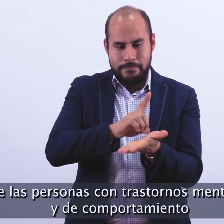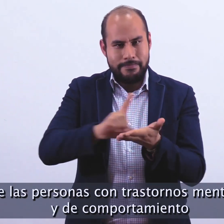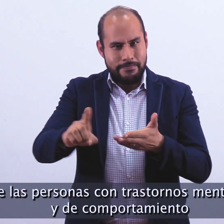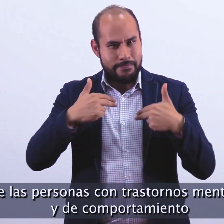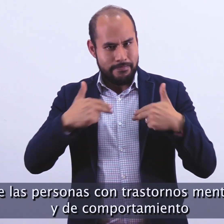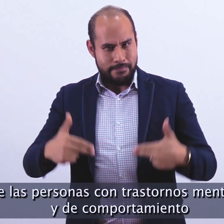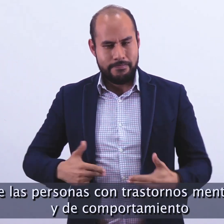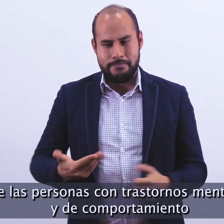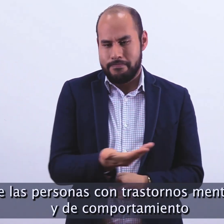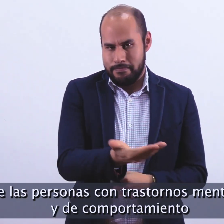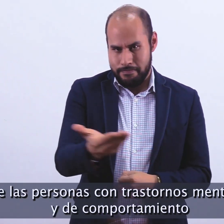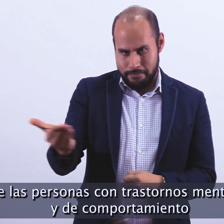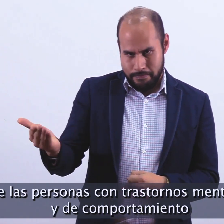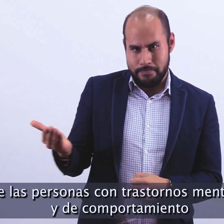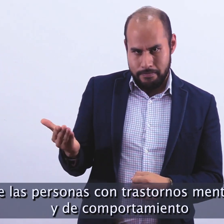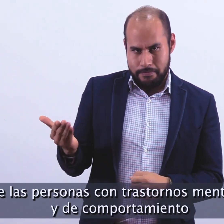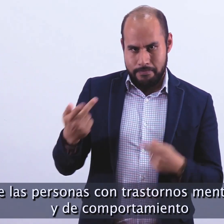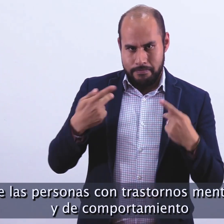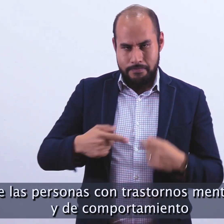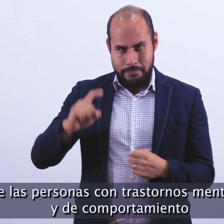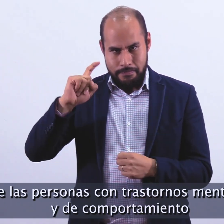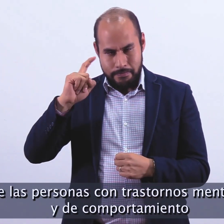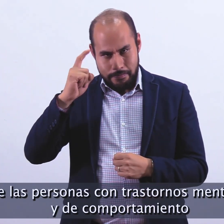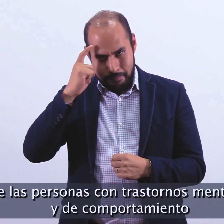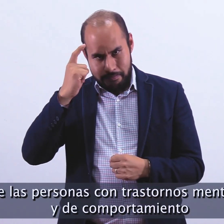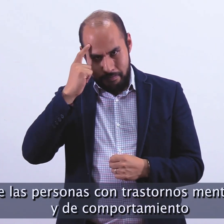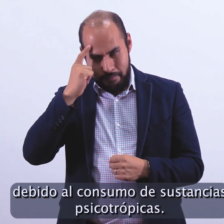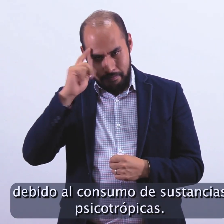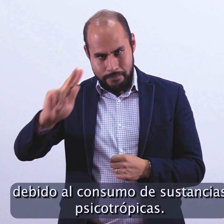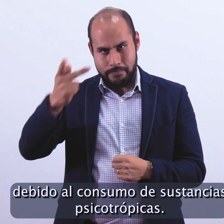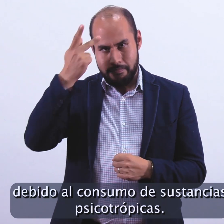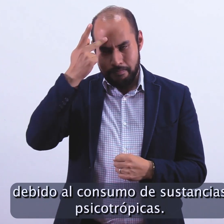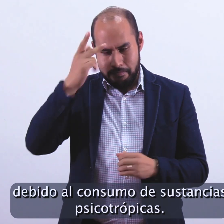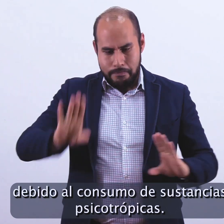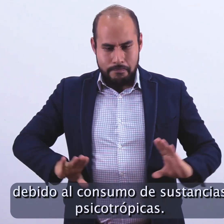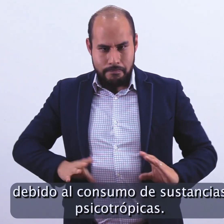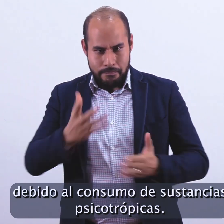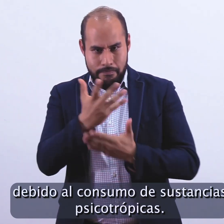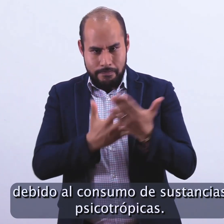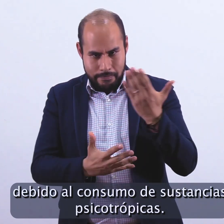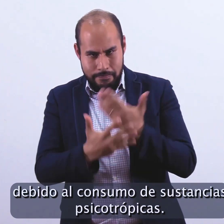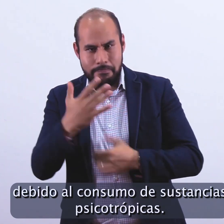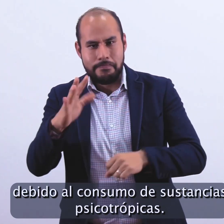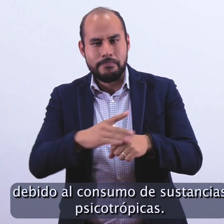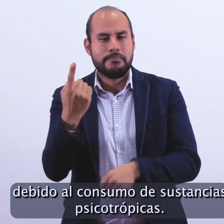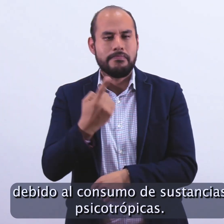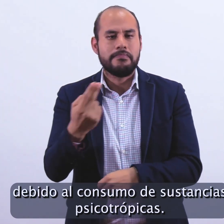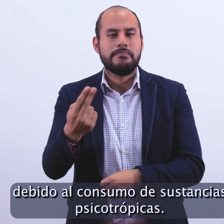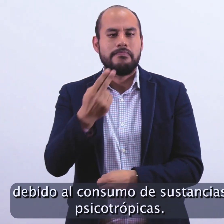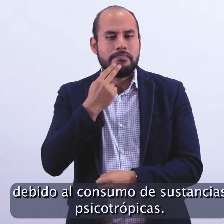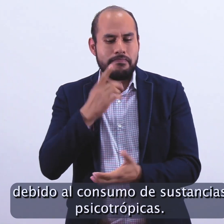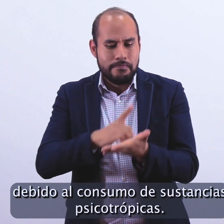las personas con trastornos mentales y del comportamiento debido al consumo de sustancias psicotrópicas.